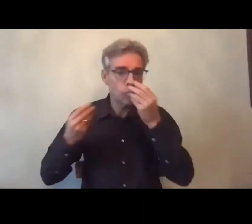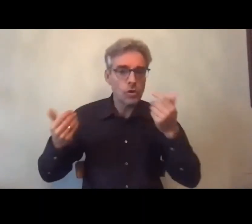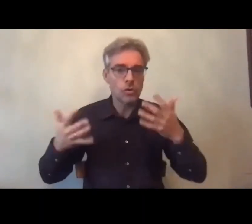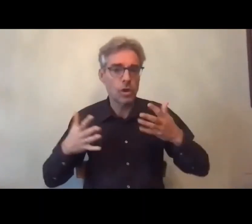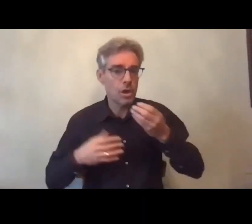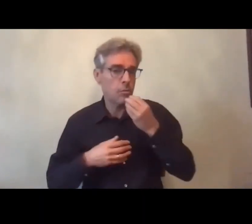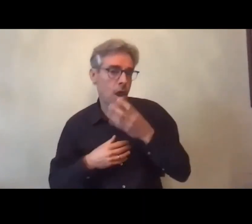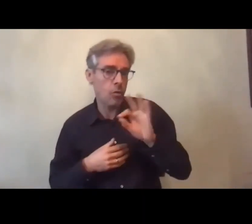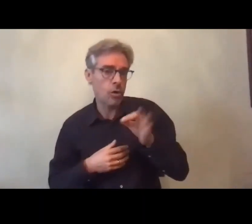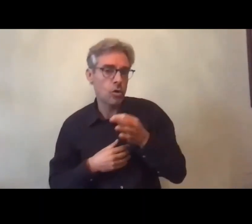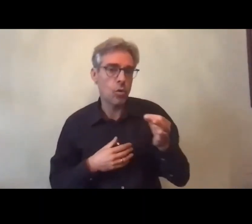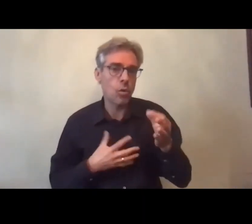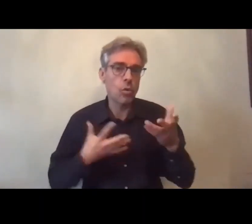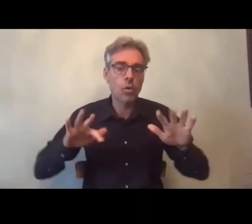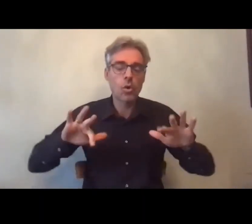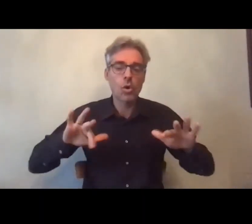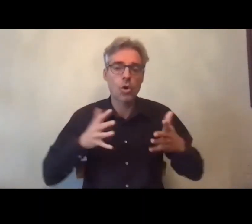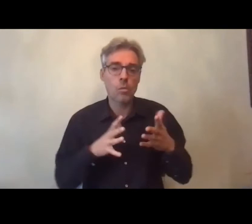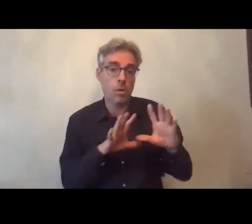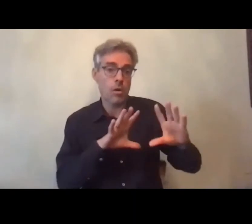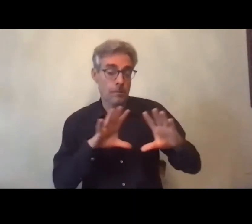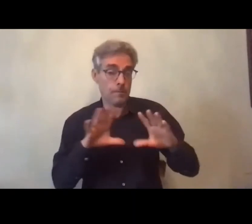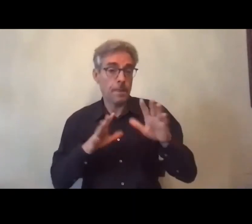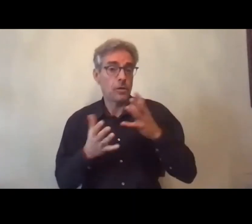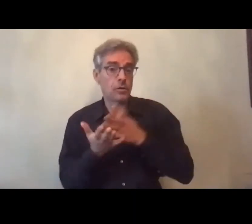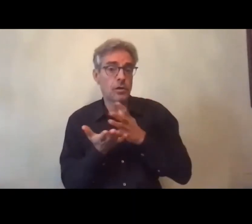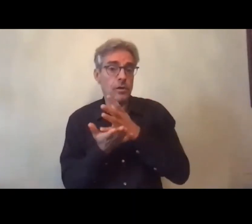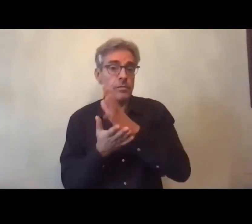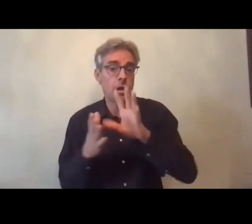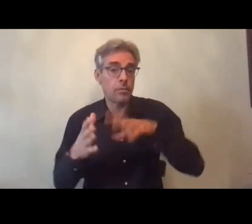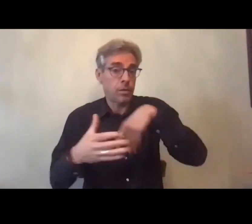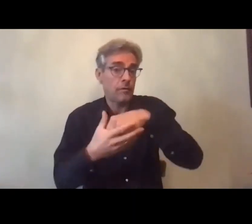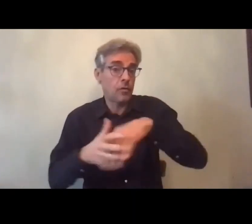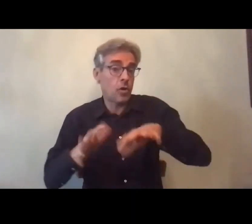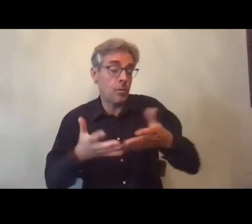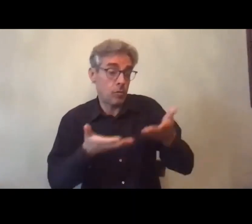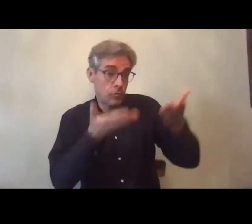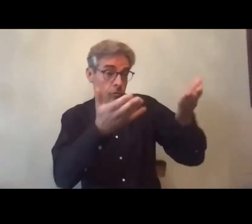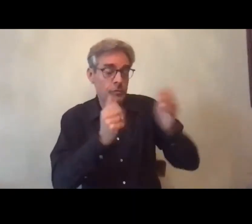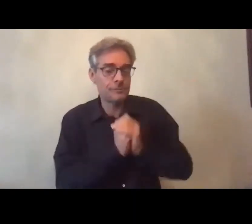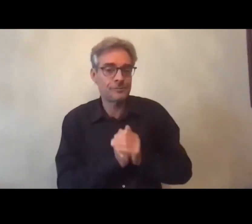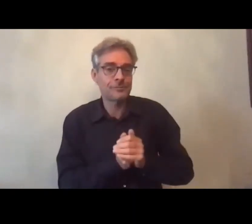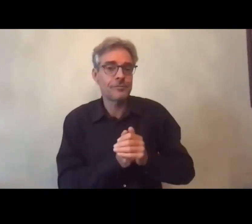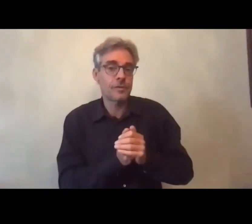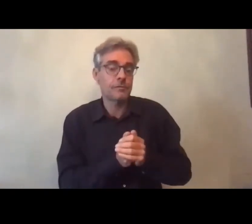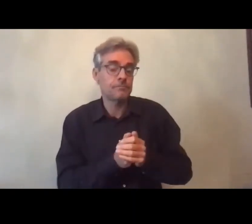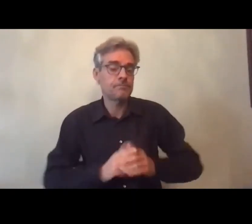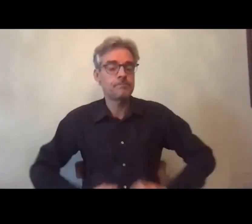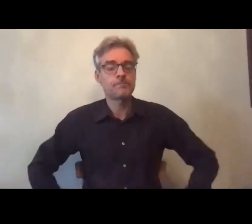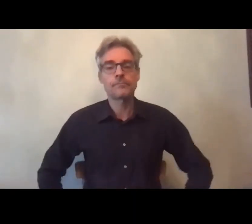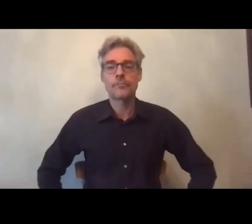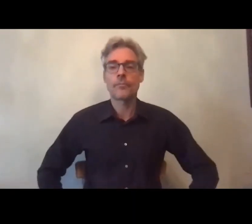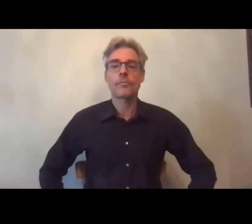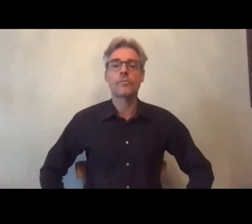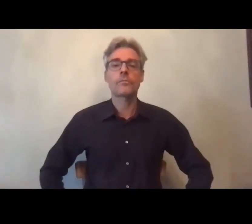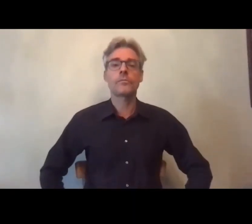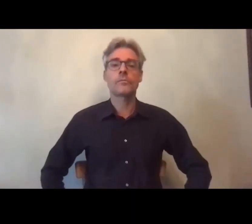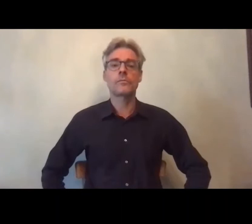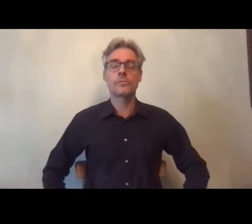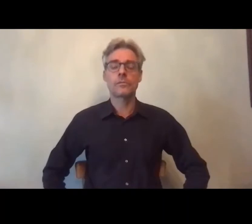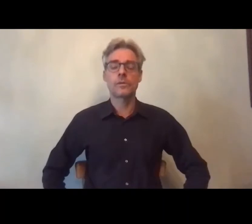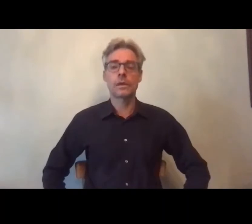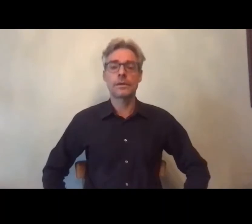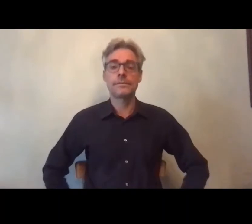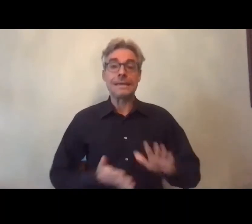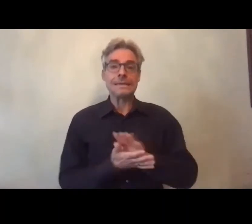vous avez au sein de ces travaux comment vous appréhendez vous à FDFA ce sujet là j'ai